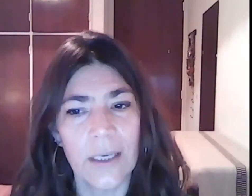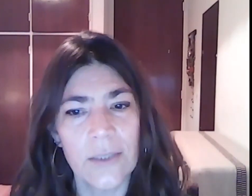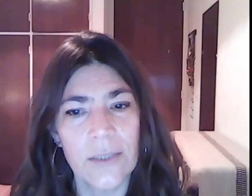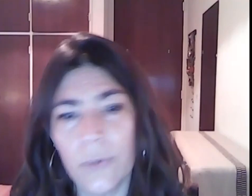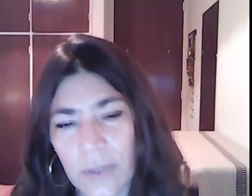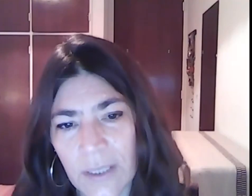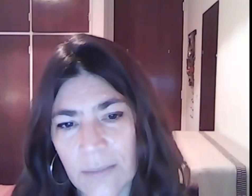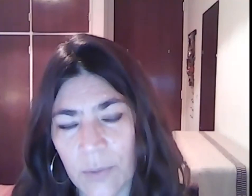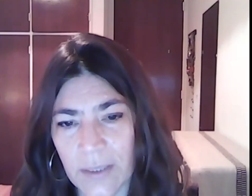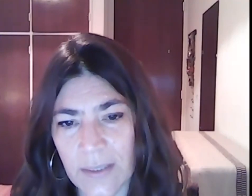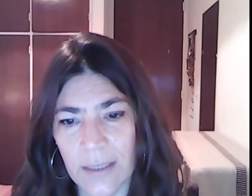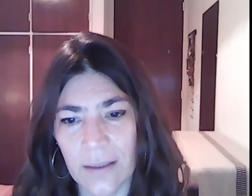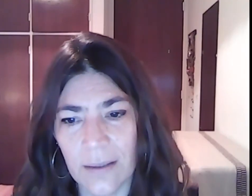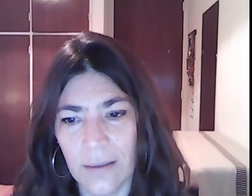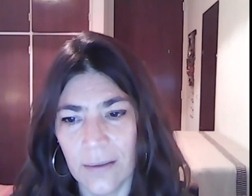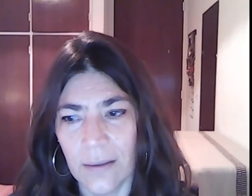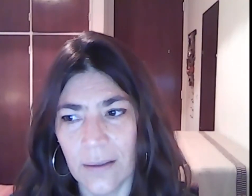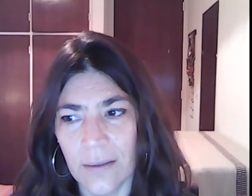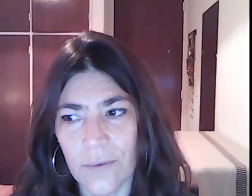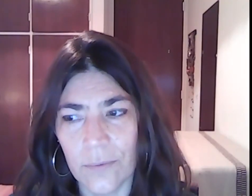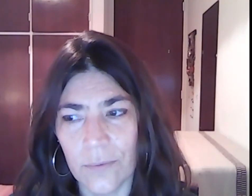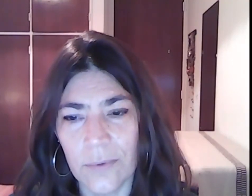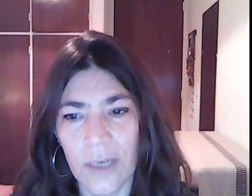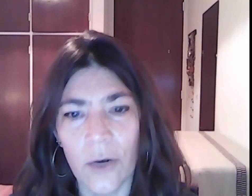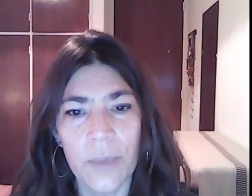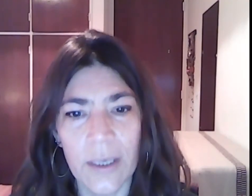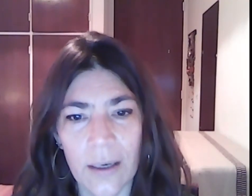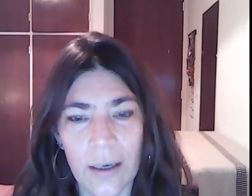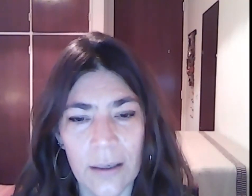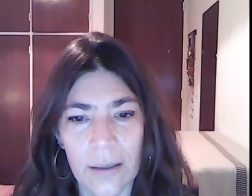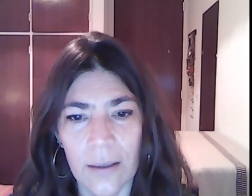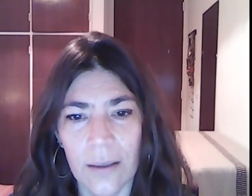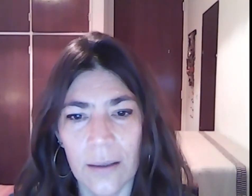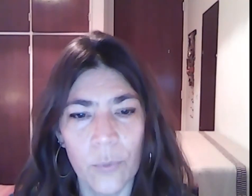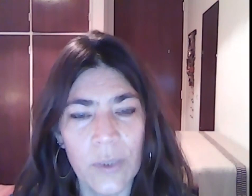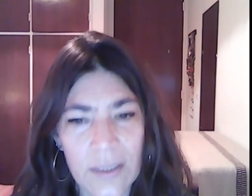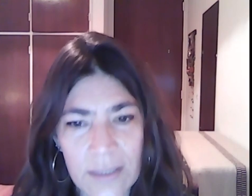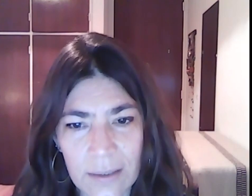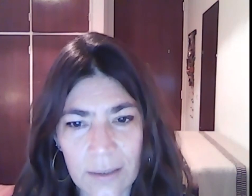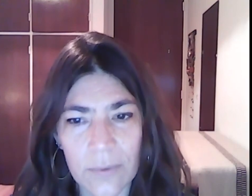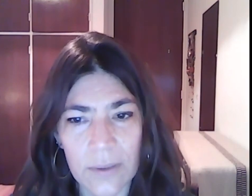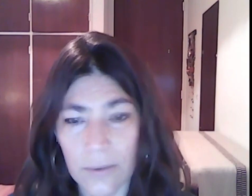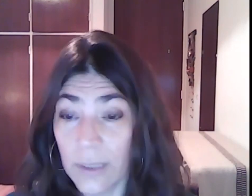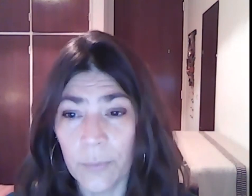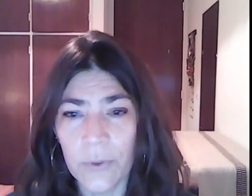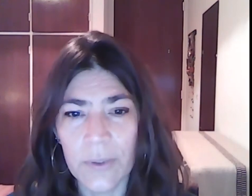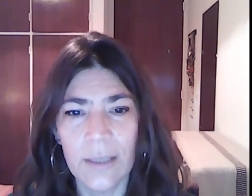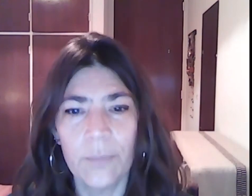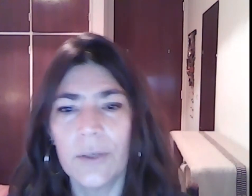autores, me parece que es una obra muy interesante y un gran aporte, pero,